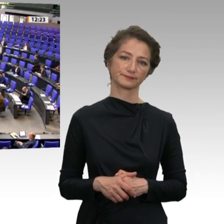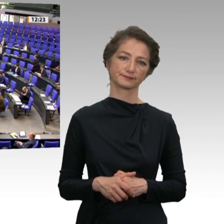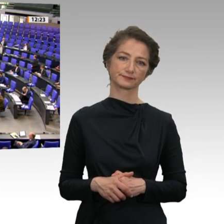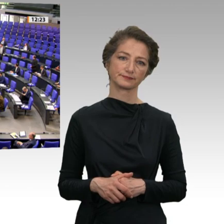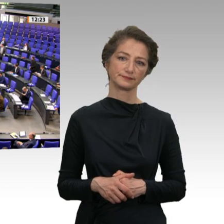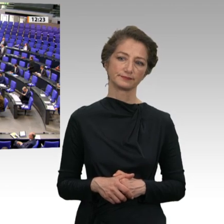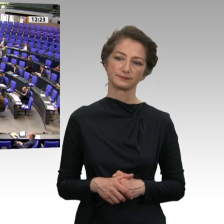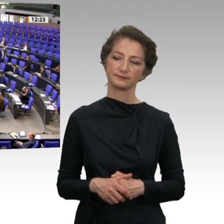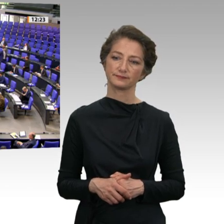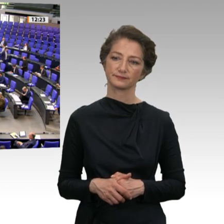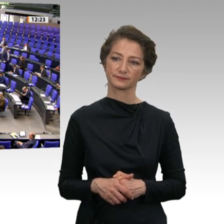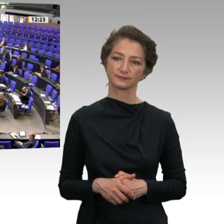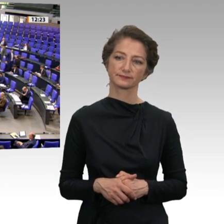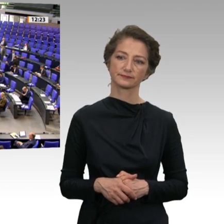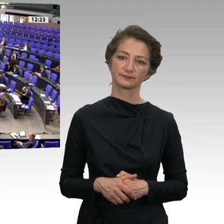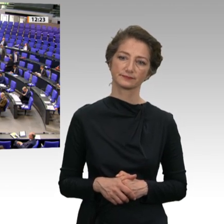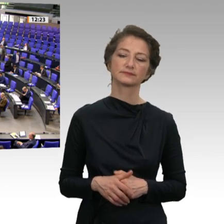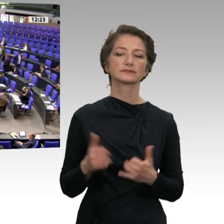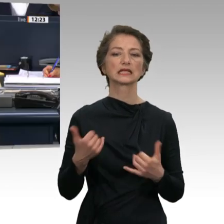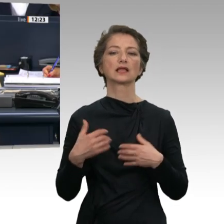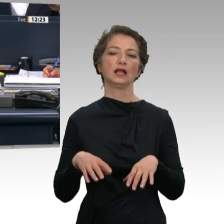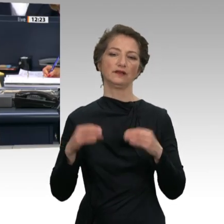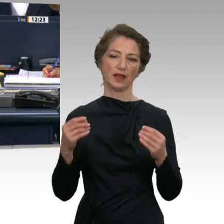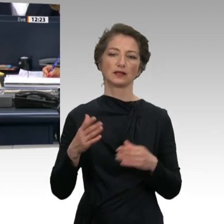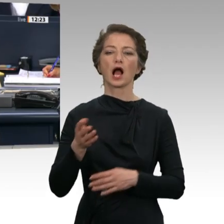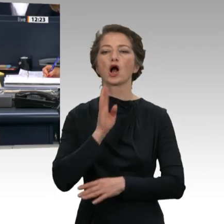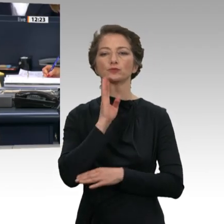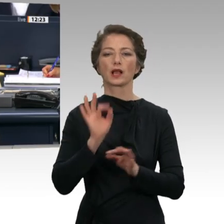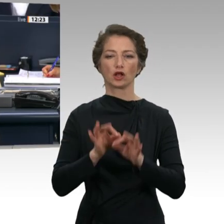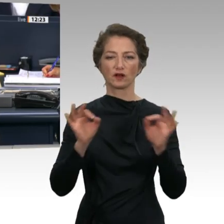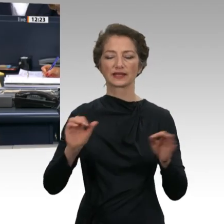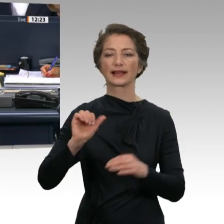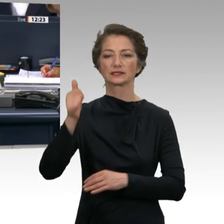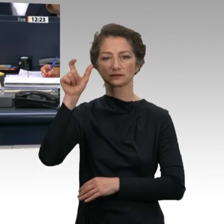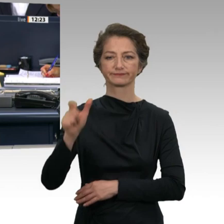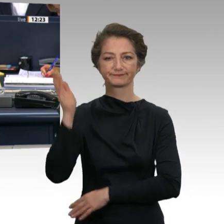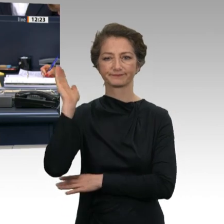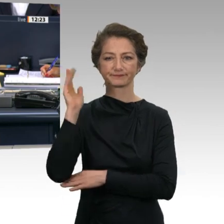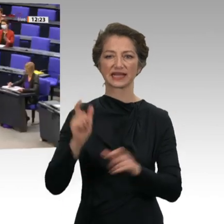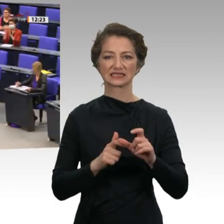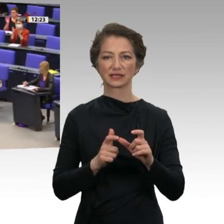Dann können wir anfangen. Ich eröffne die Aussprache. Das Wort hat als Erster für die Fraktion der SPD der Kollege Ralf Kapschack.